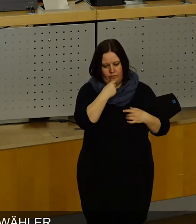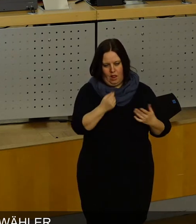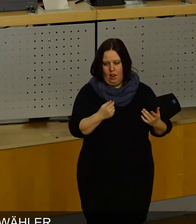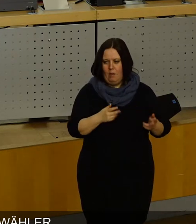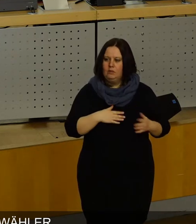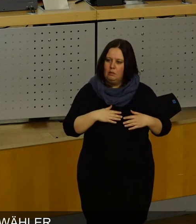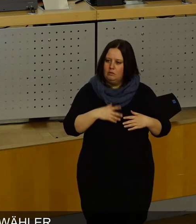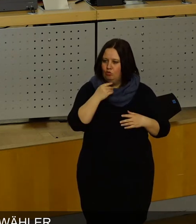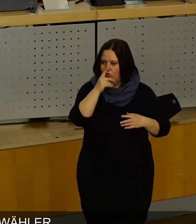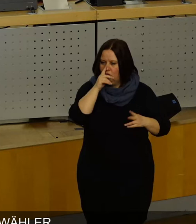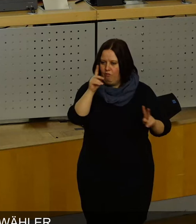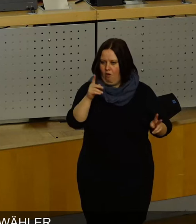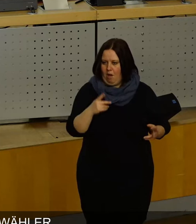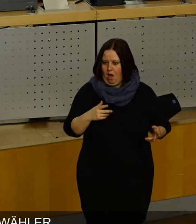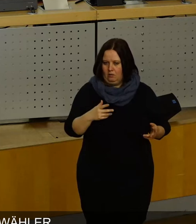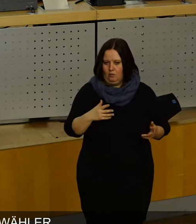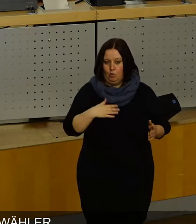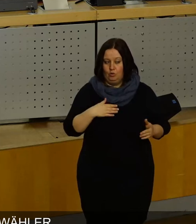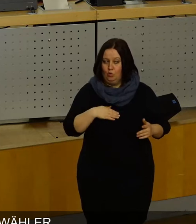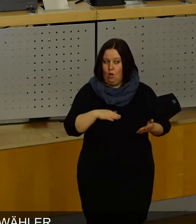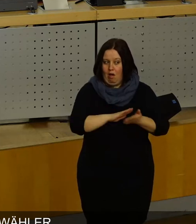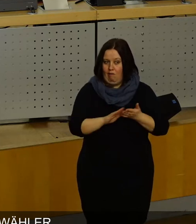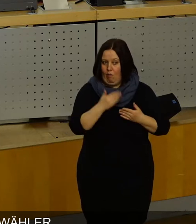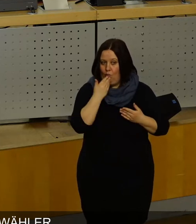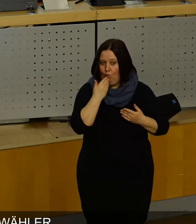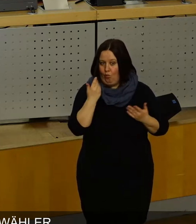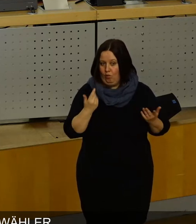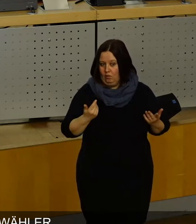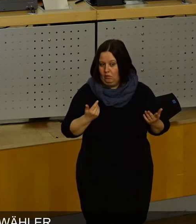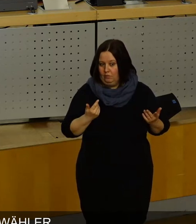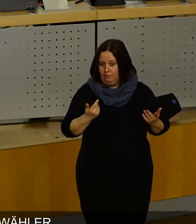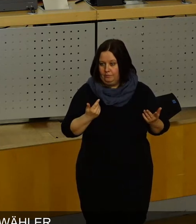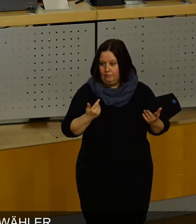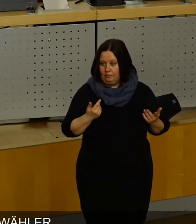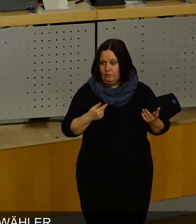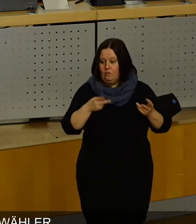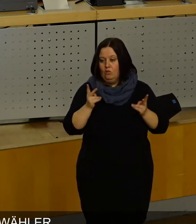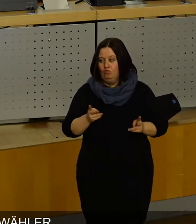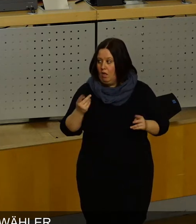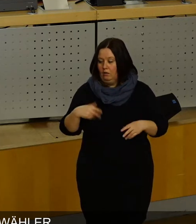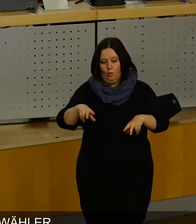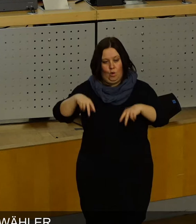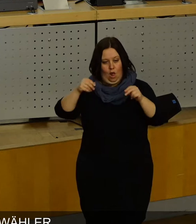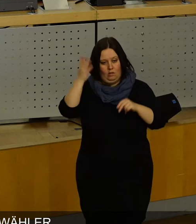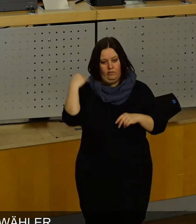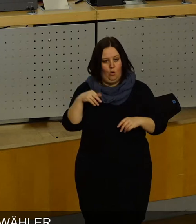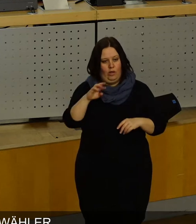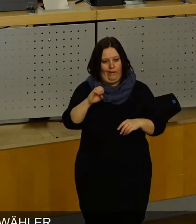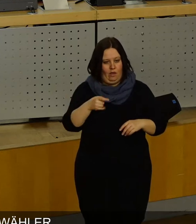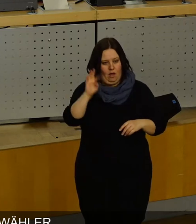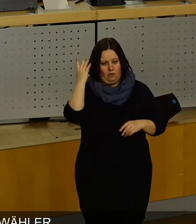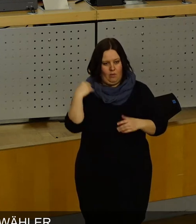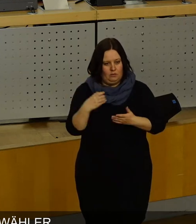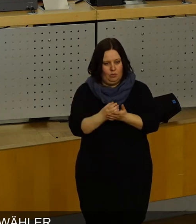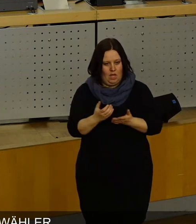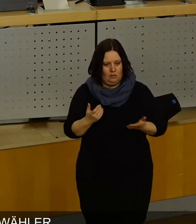ermahnen und ich will darauf hinweisen, dass es so einfach unter Umständen nicht sein könnte. Die Stadt Köln von Frau Reker besetzt,